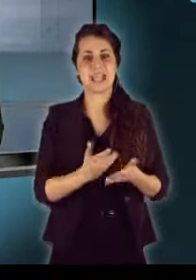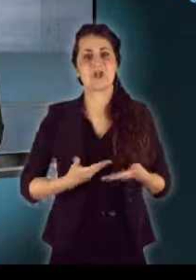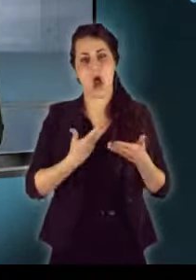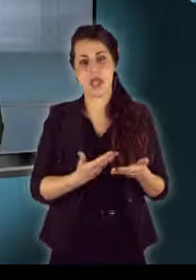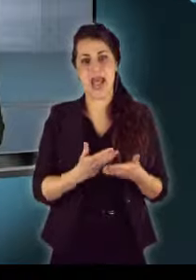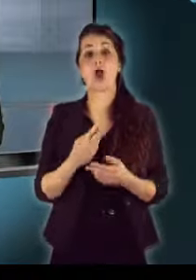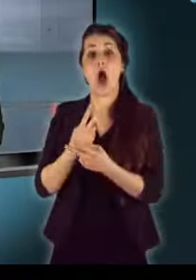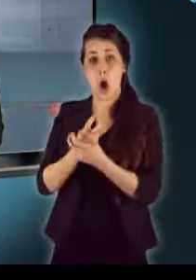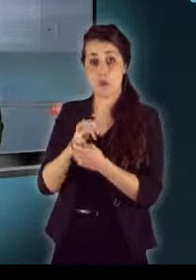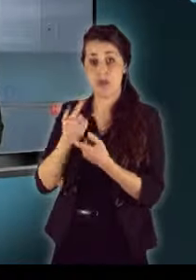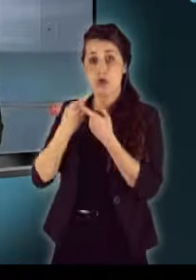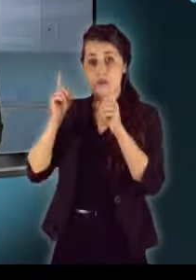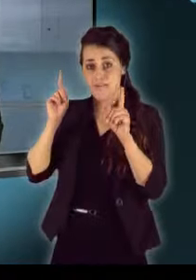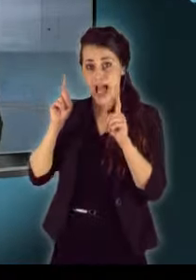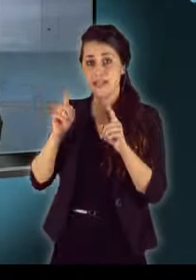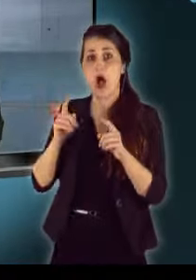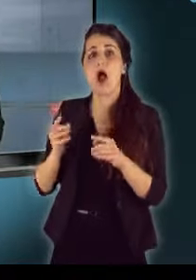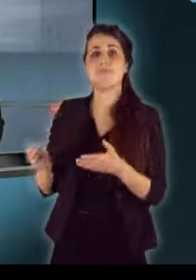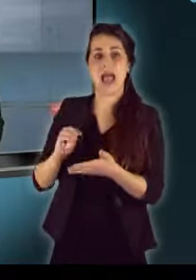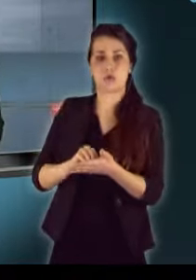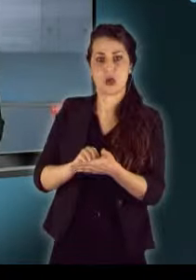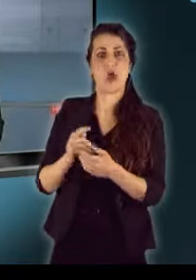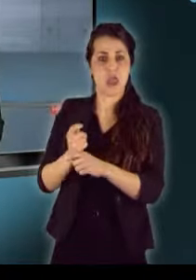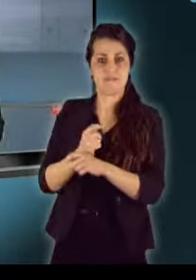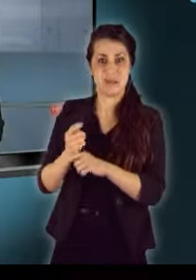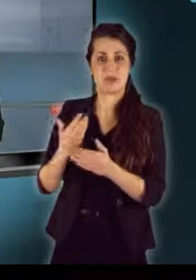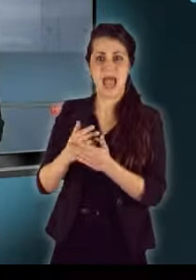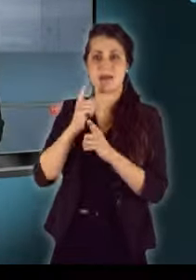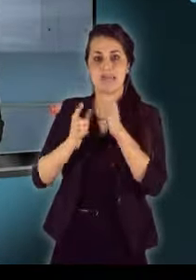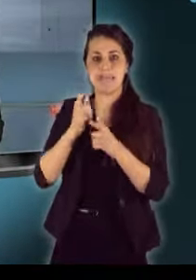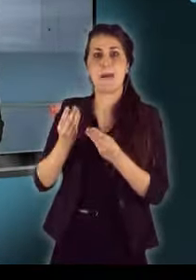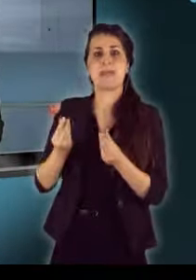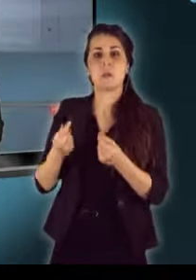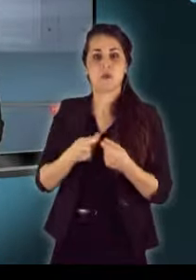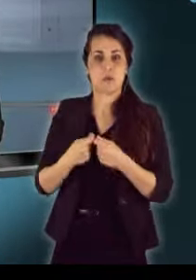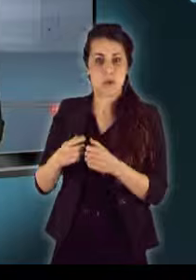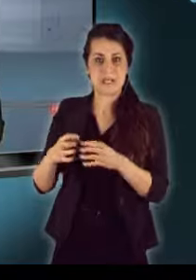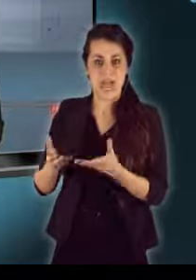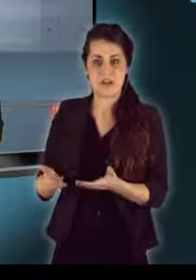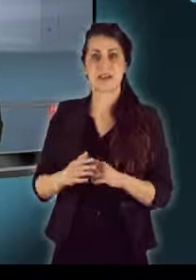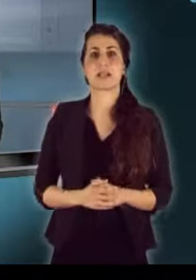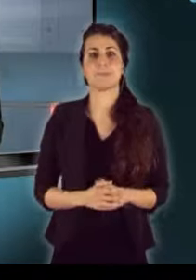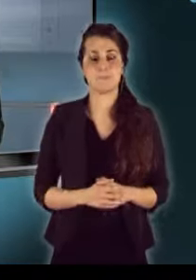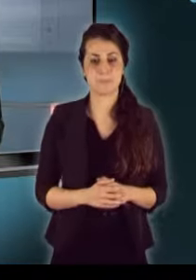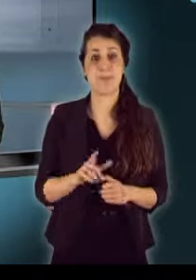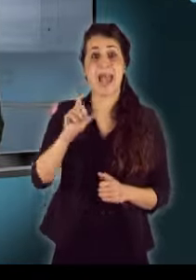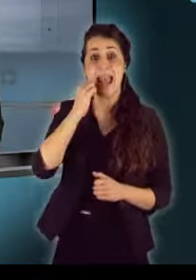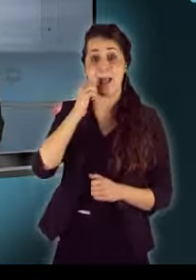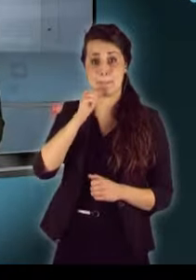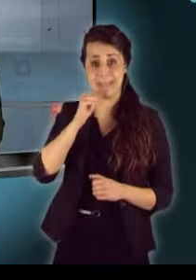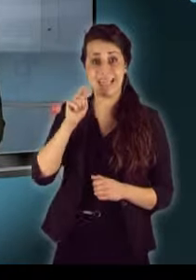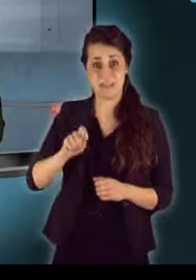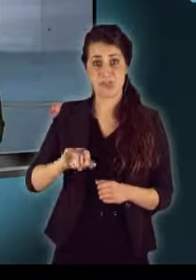Ausztria és Szlovákia besorolását pedig javította ugyanez a hitelminősítő szervezet. LMP-s képviselők és